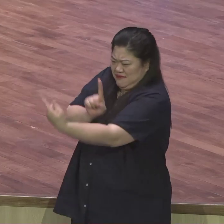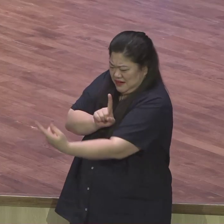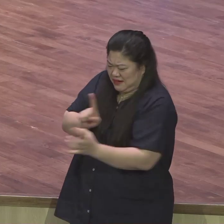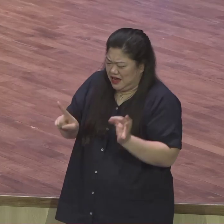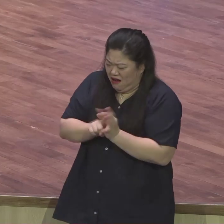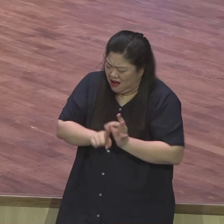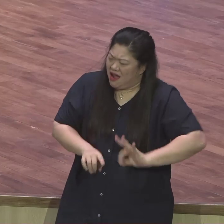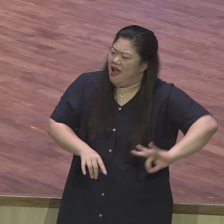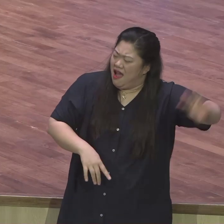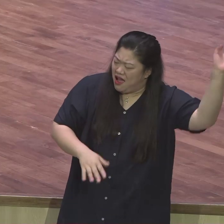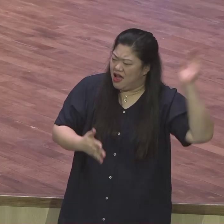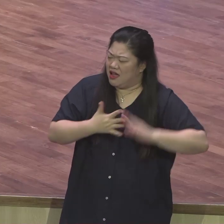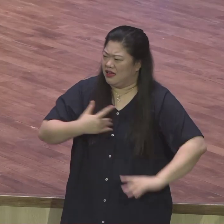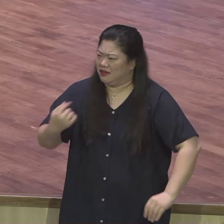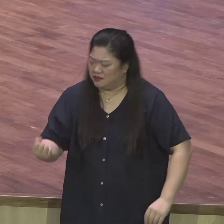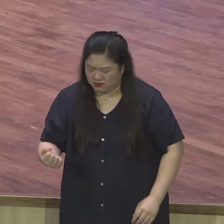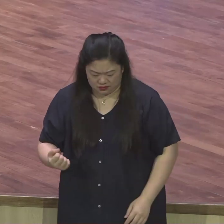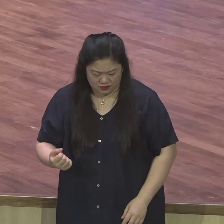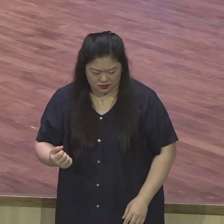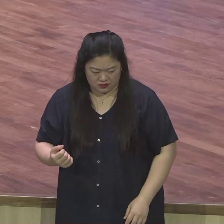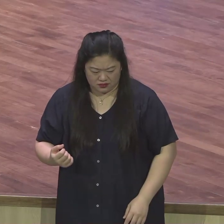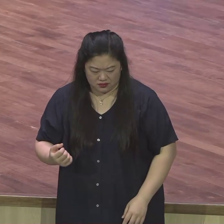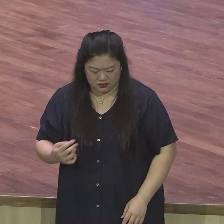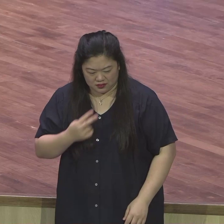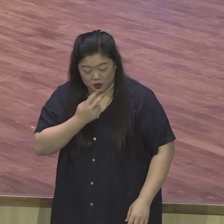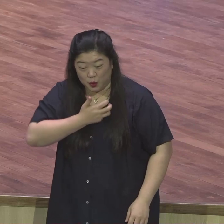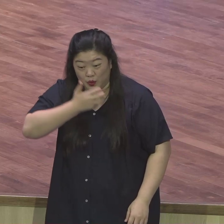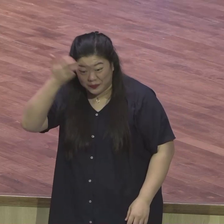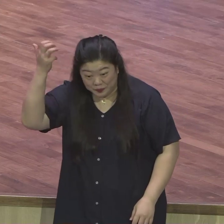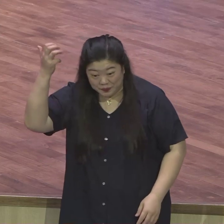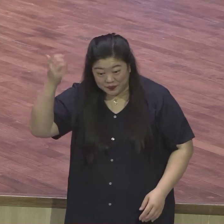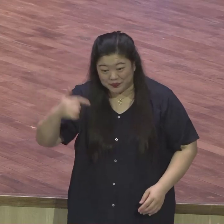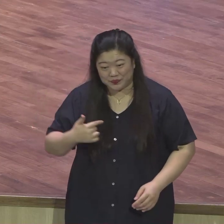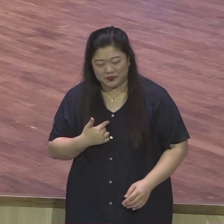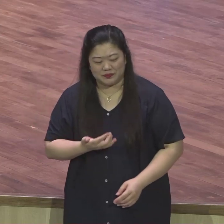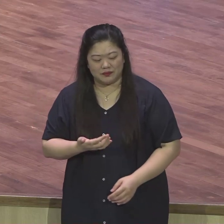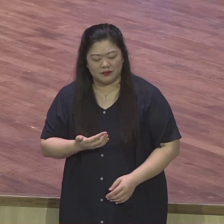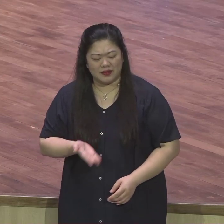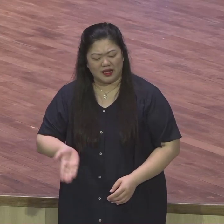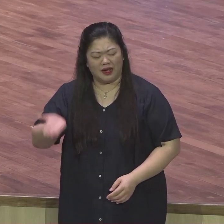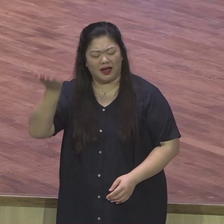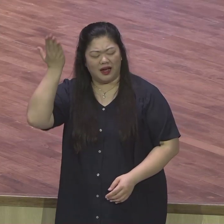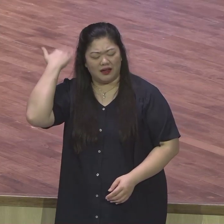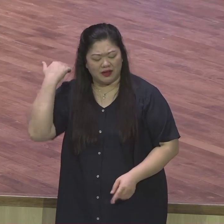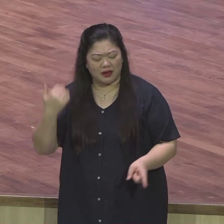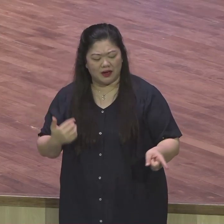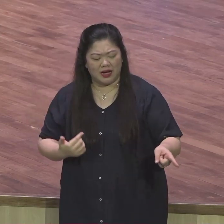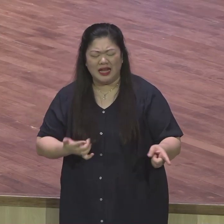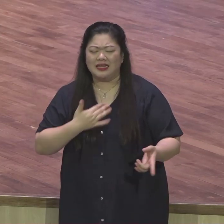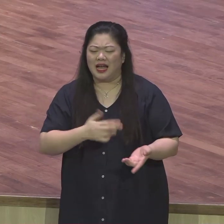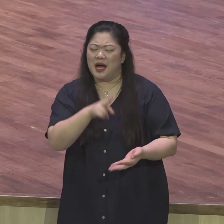변함인이 보니까 형들이 과거에 잘못한 습관들이 없어졌구나.